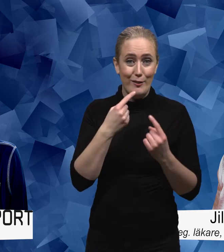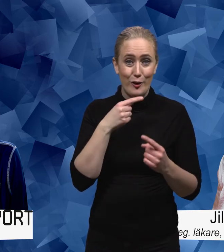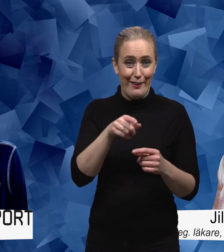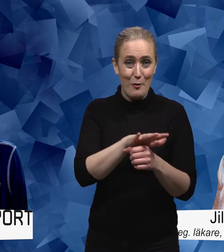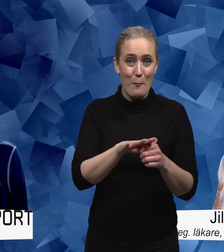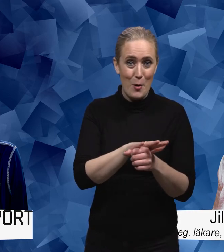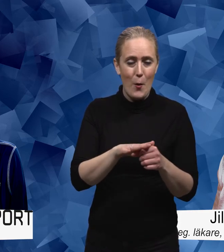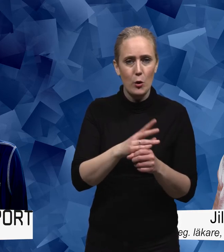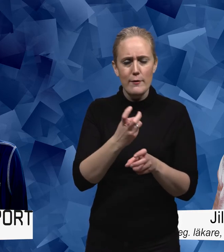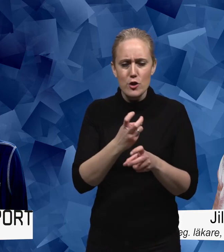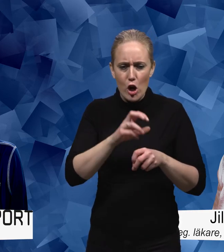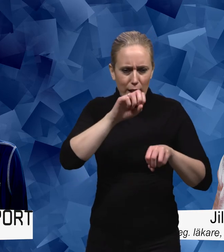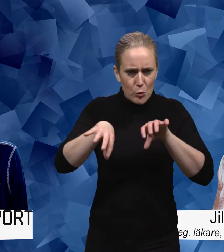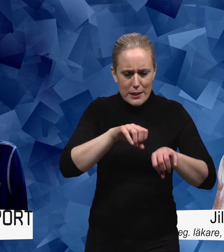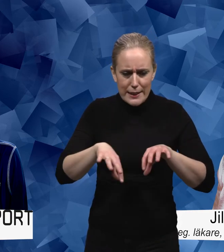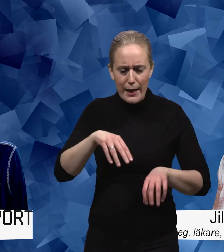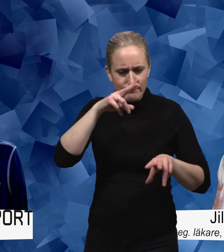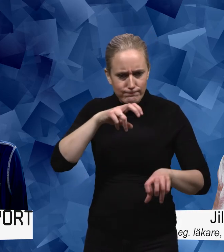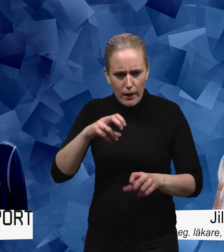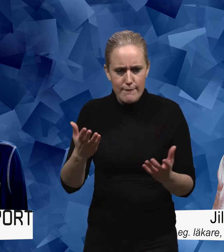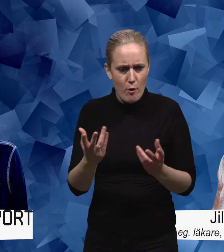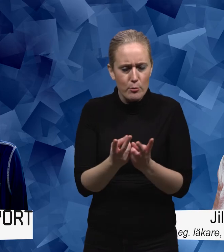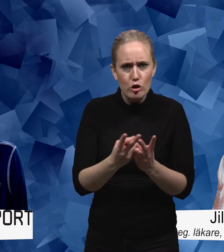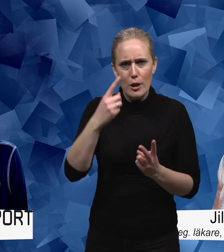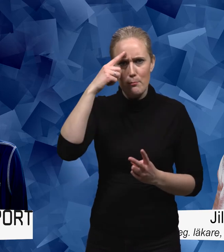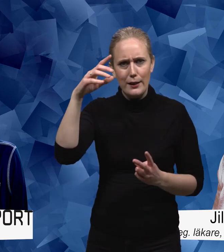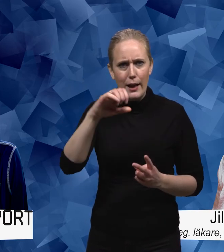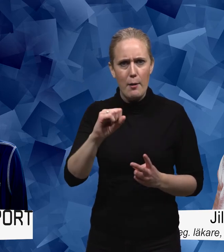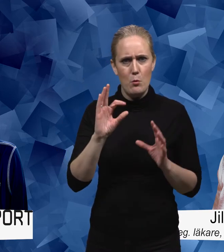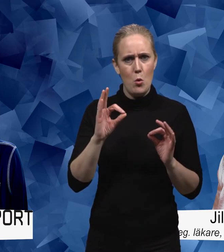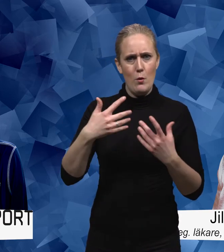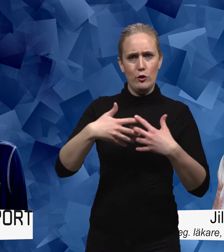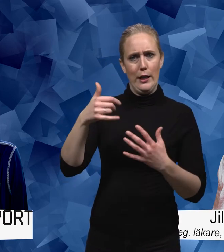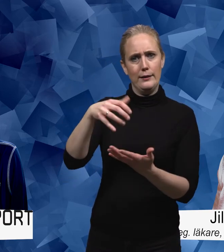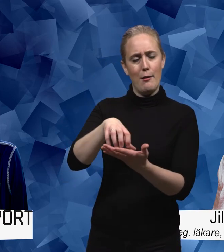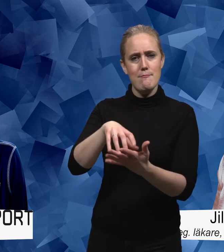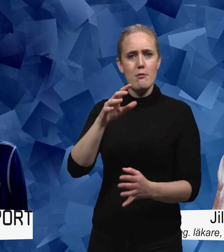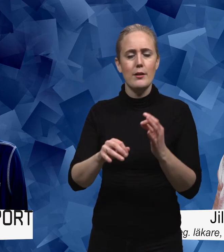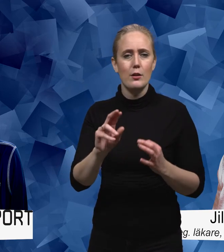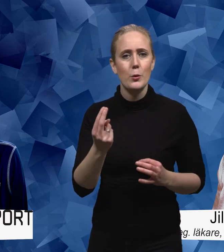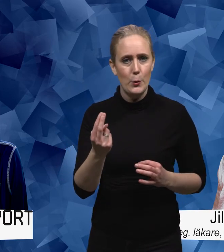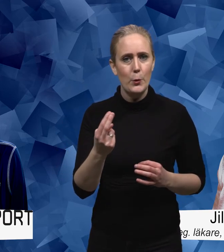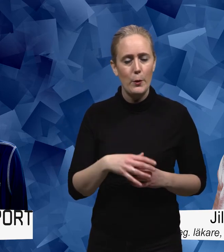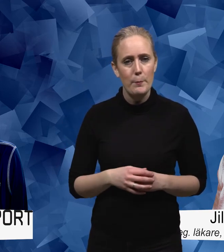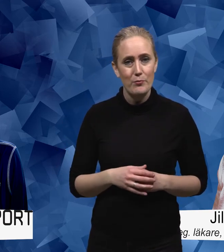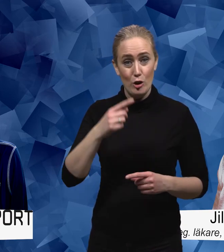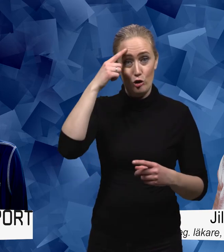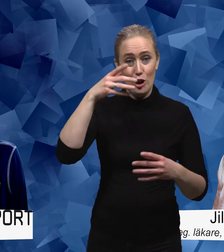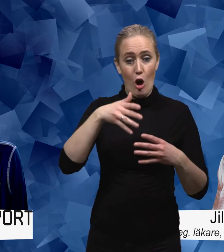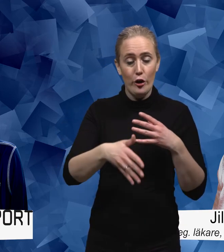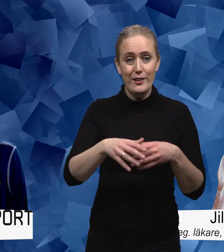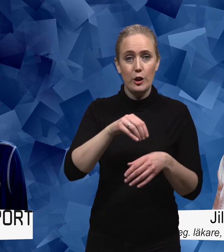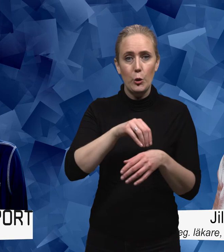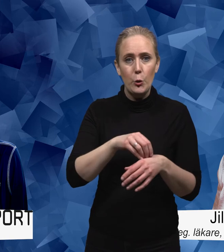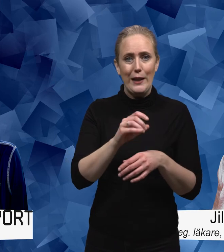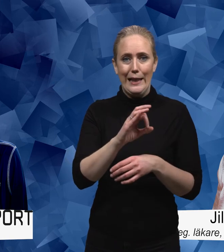och försöka ta reda på vad har hänt med begreppen och vad har hänt med det i samhället just nu man kan se på psykiatrisk